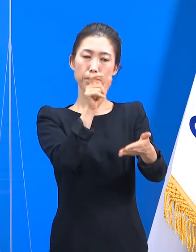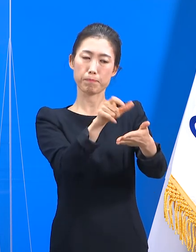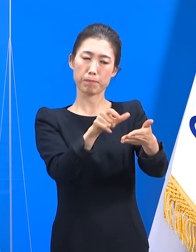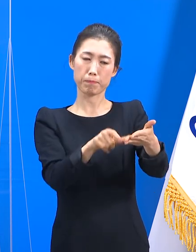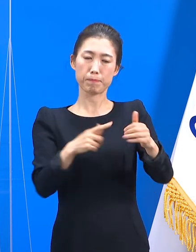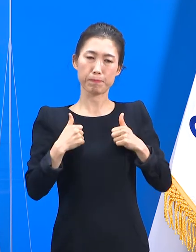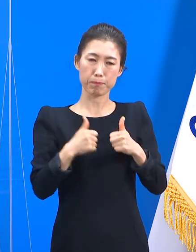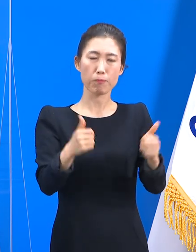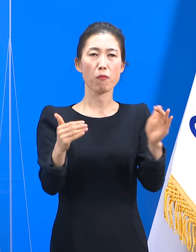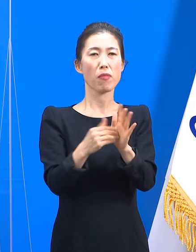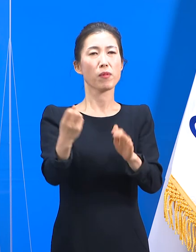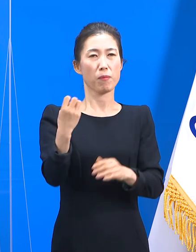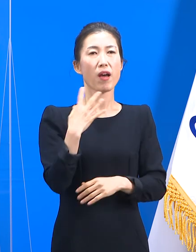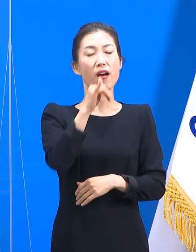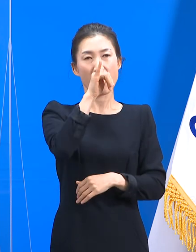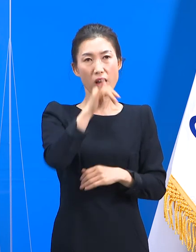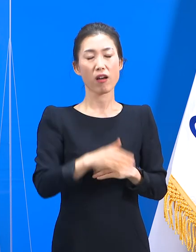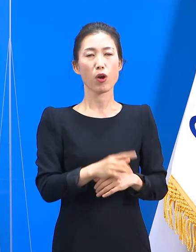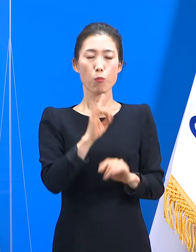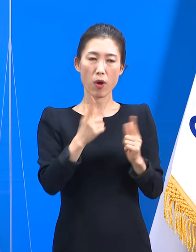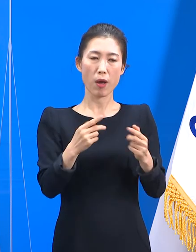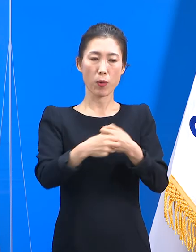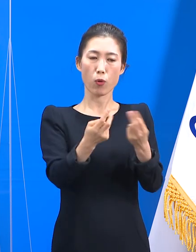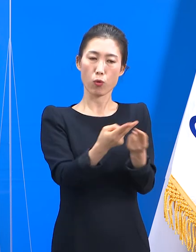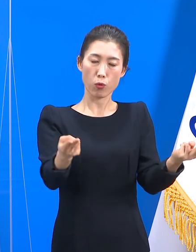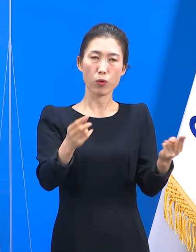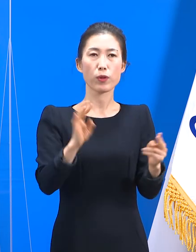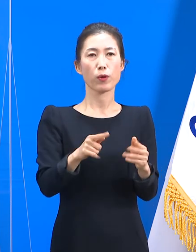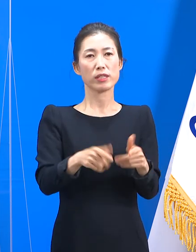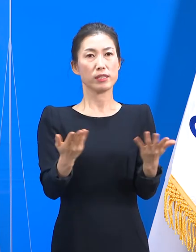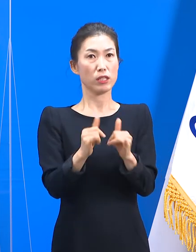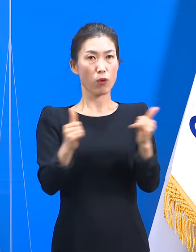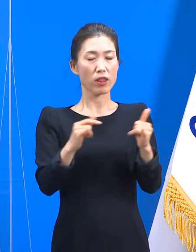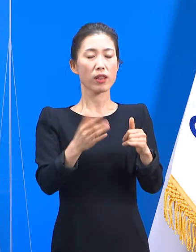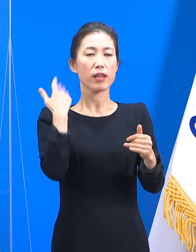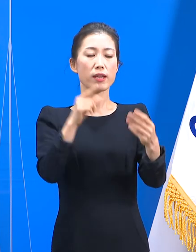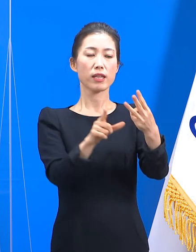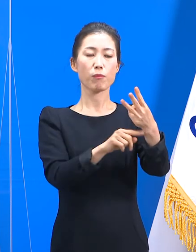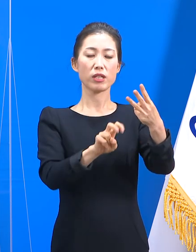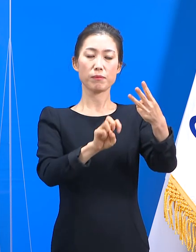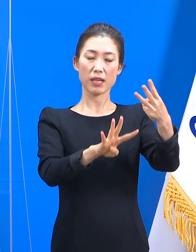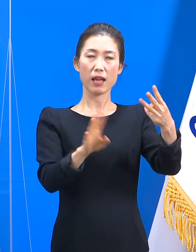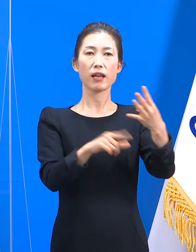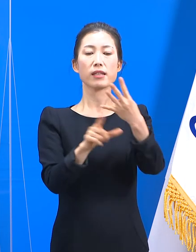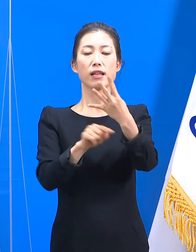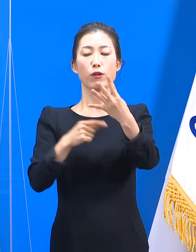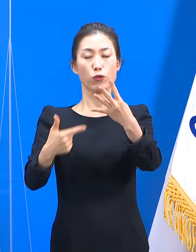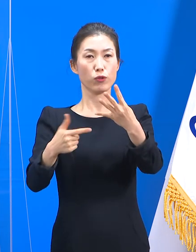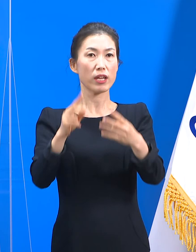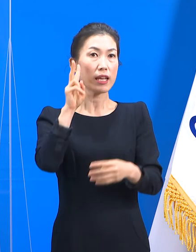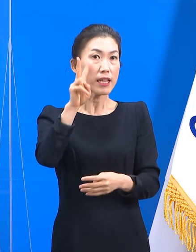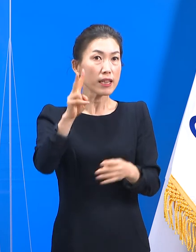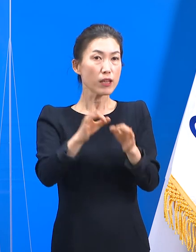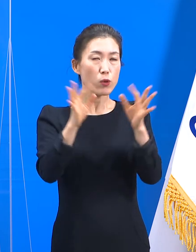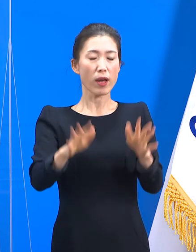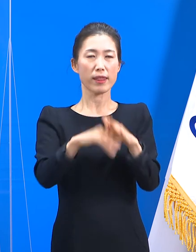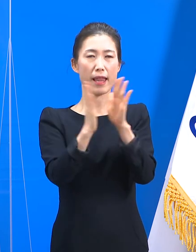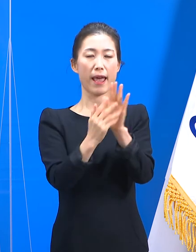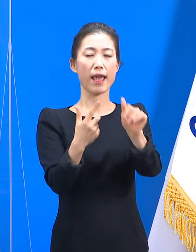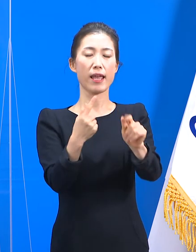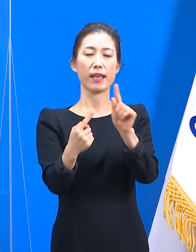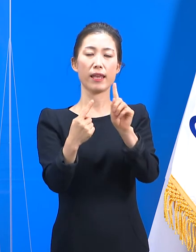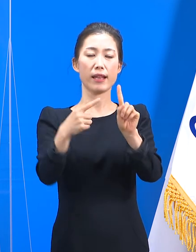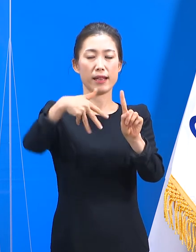않았다고 합니다. 특히 입소자와 종사자들은 3월 24일과 4월 6일 이틀 동안 모두 백신 1차